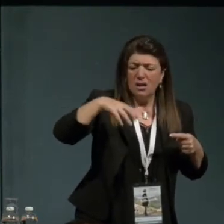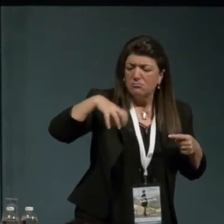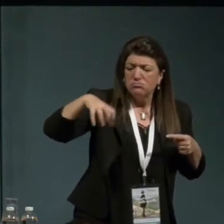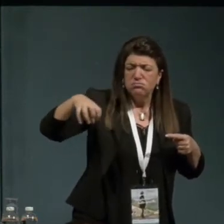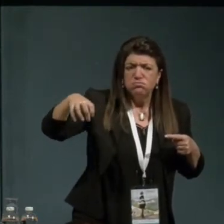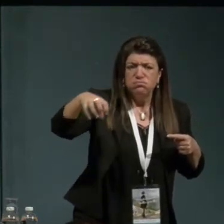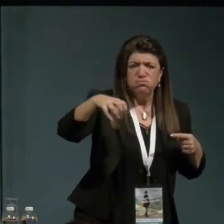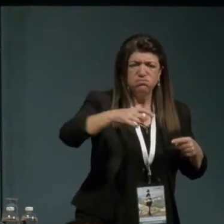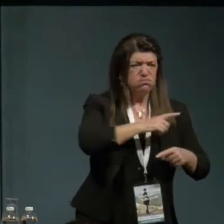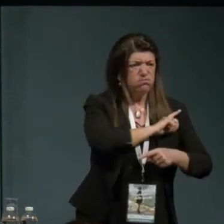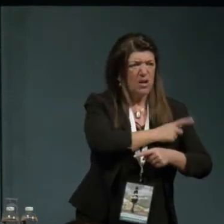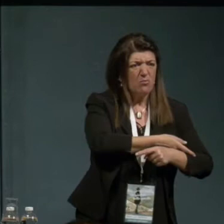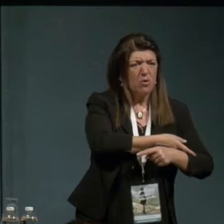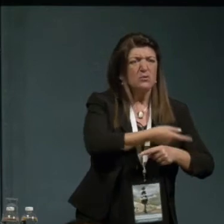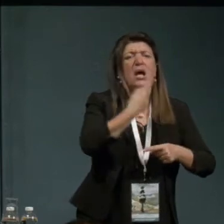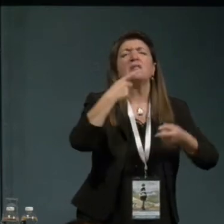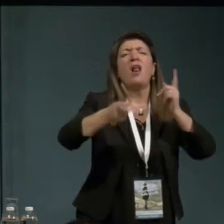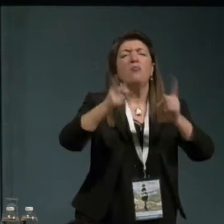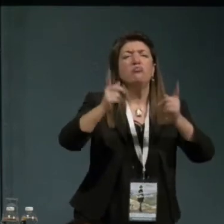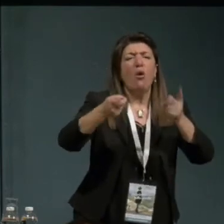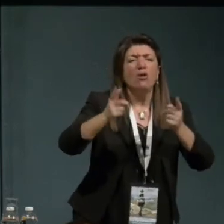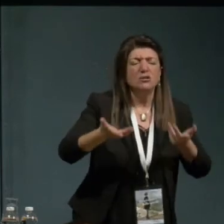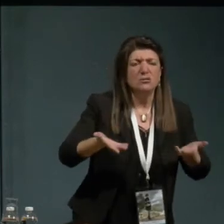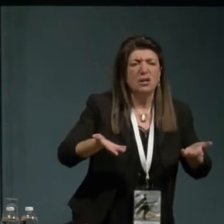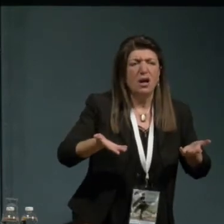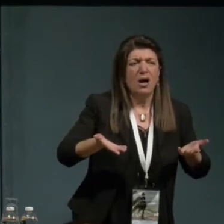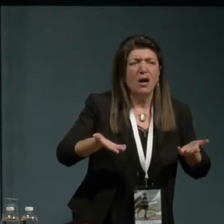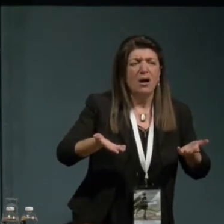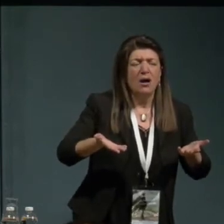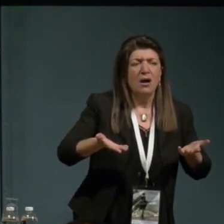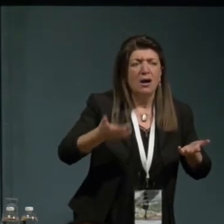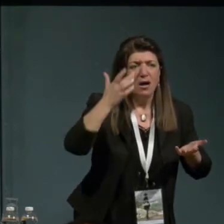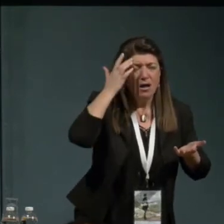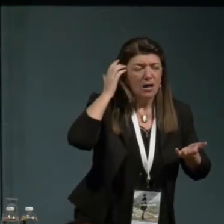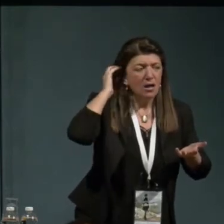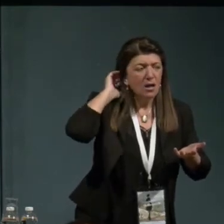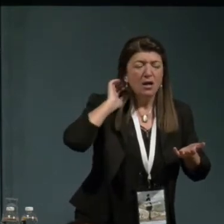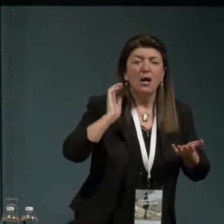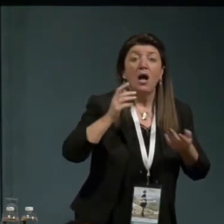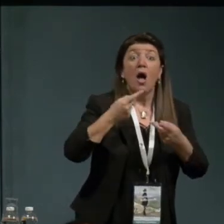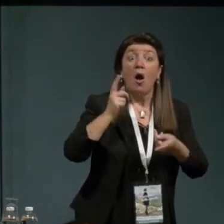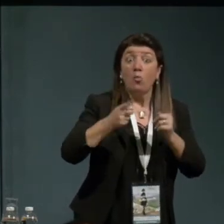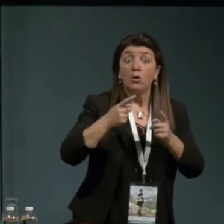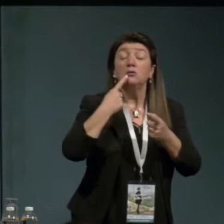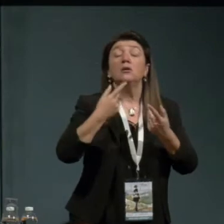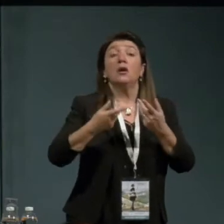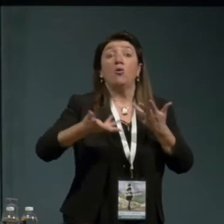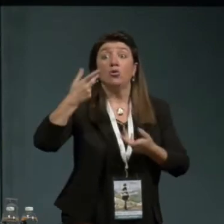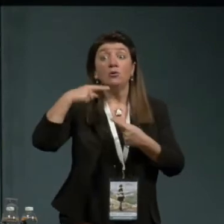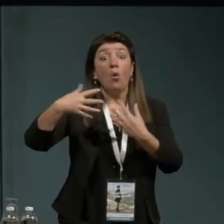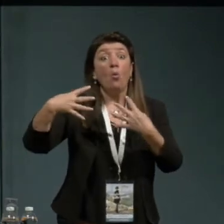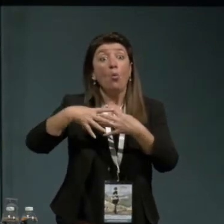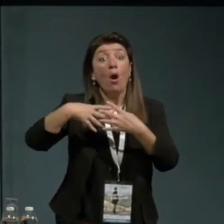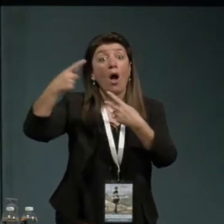anche della politica con la guerra del Vietnam ribellione